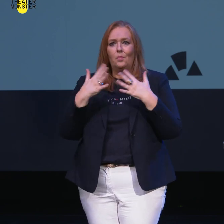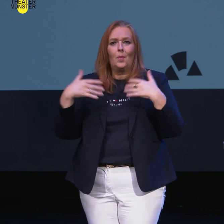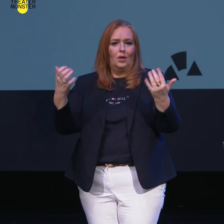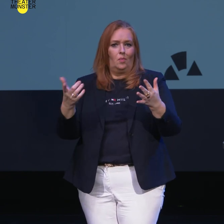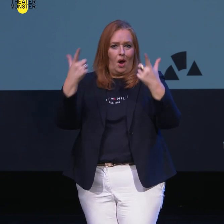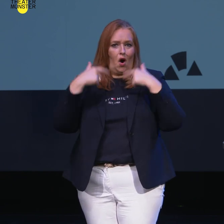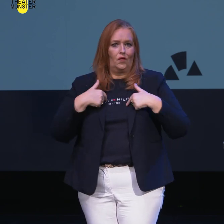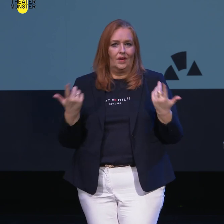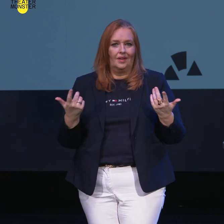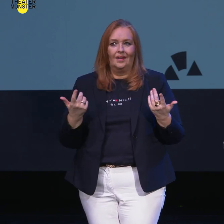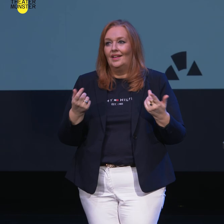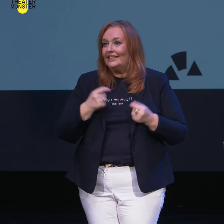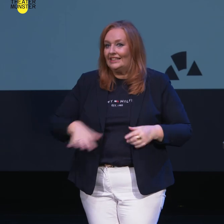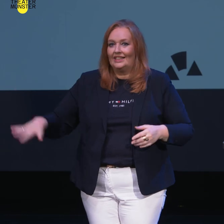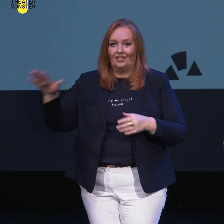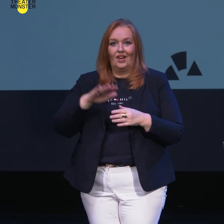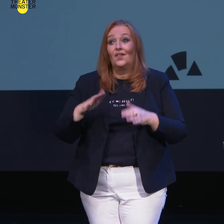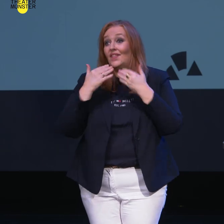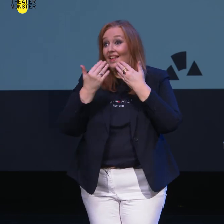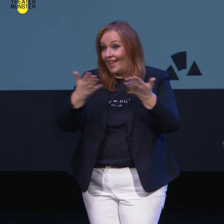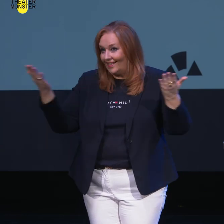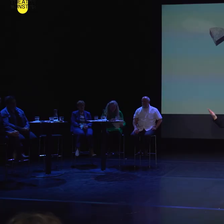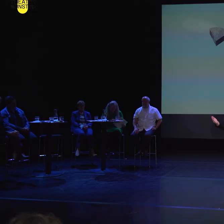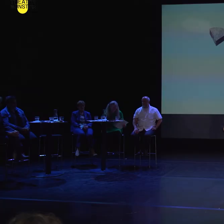reiche Tanzlandschaft. Dankeschön.